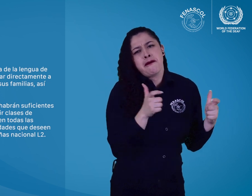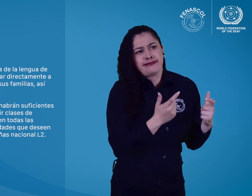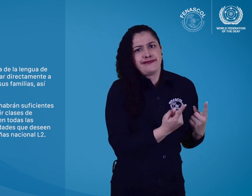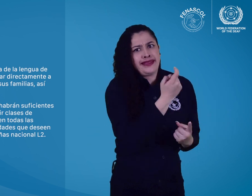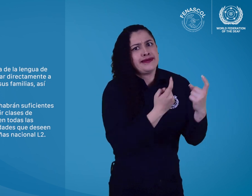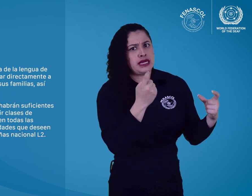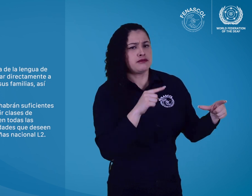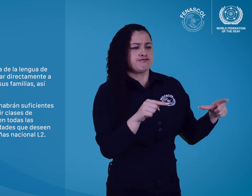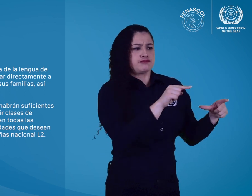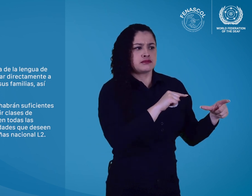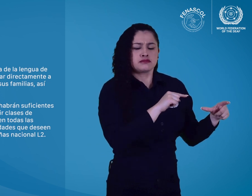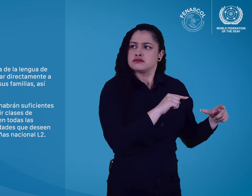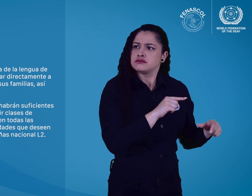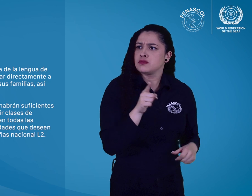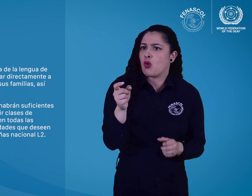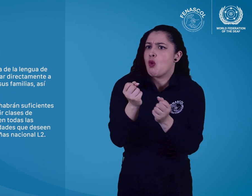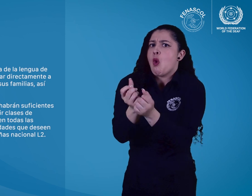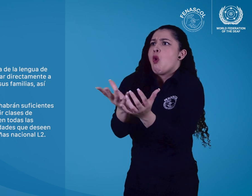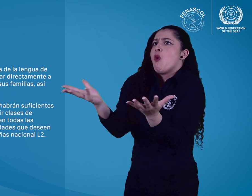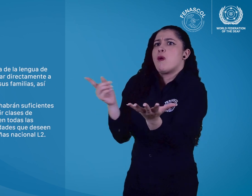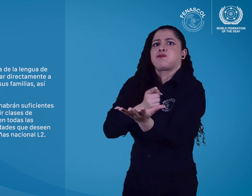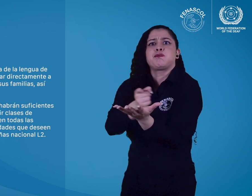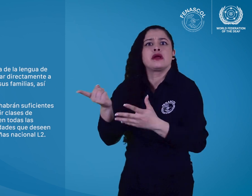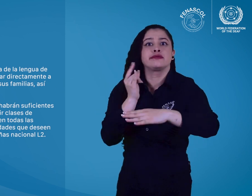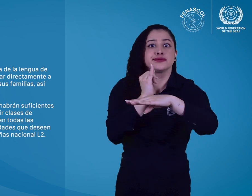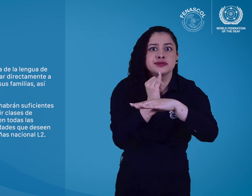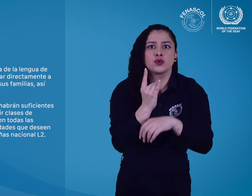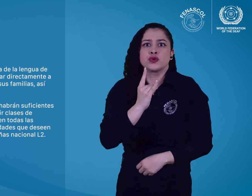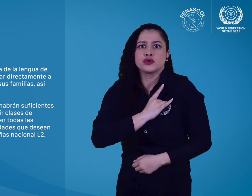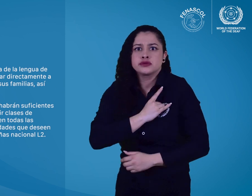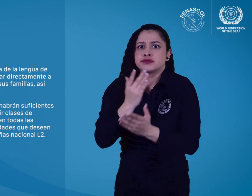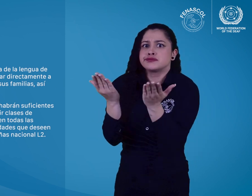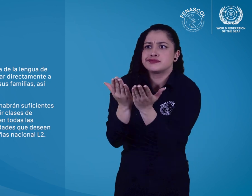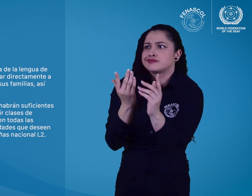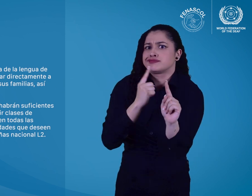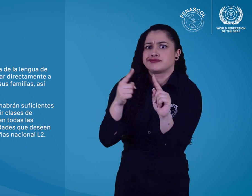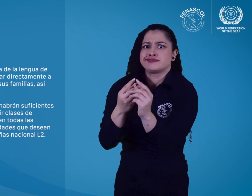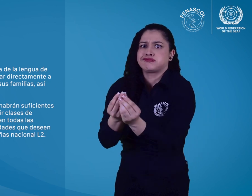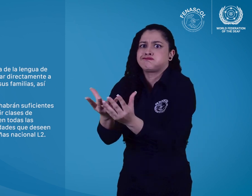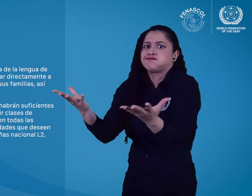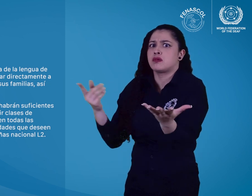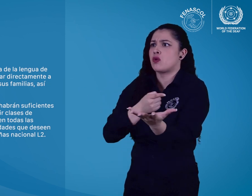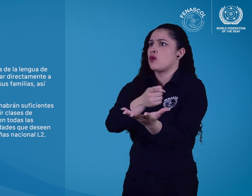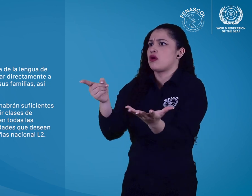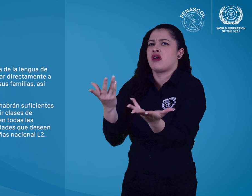clases de lengua de señas nacional en todas las escuelas, institutos o